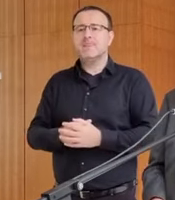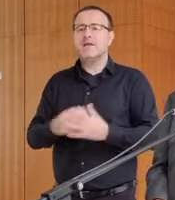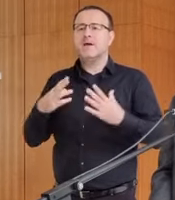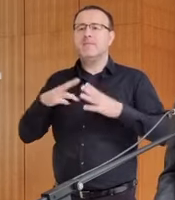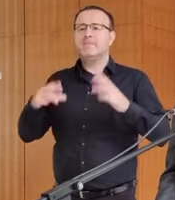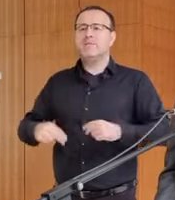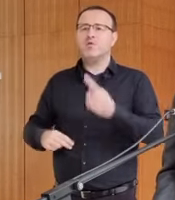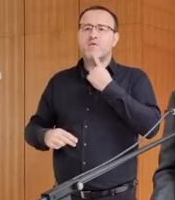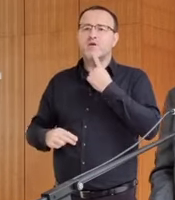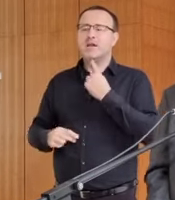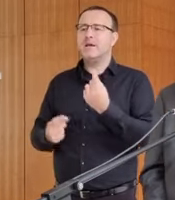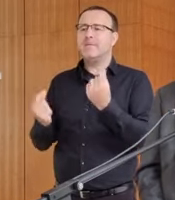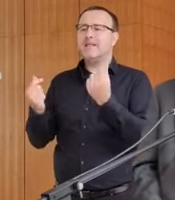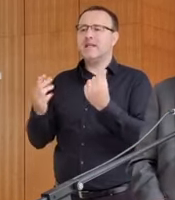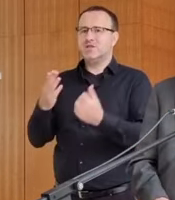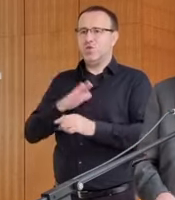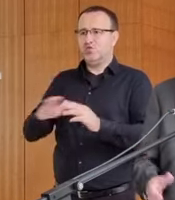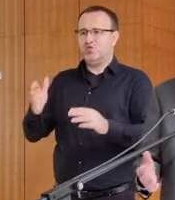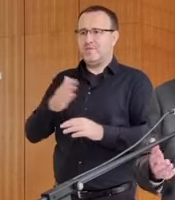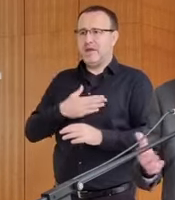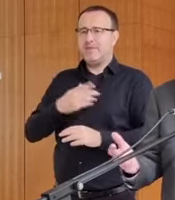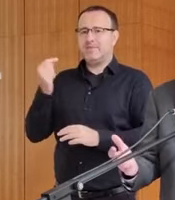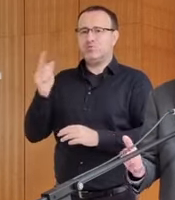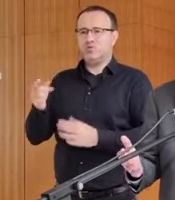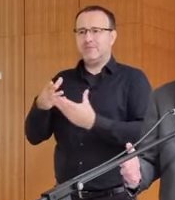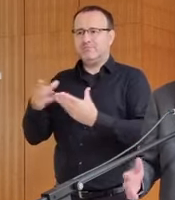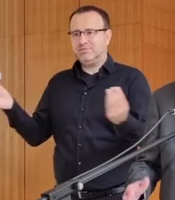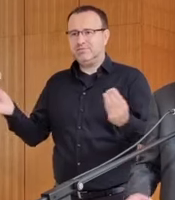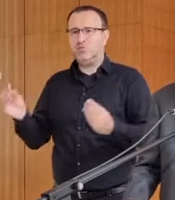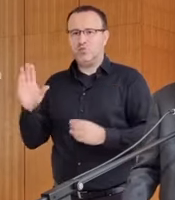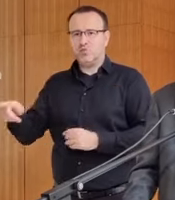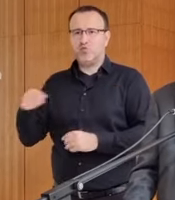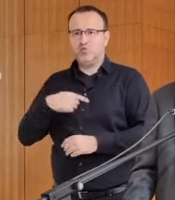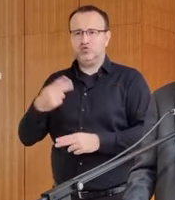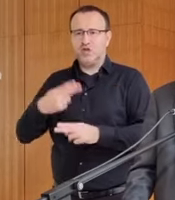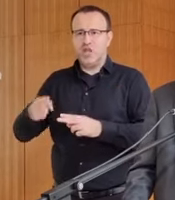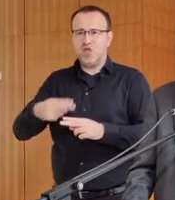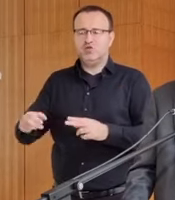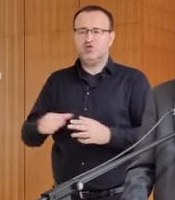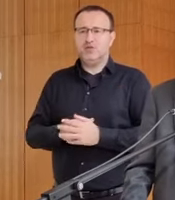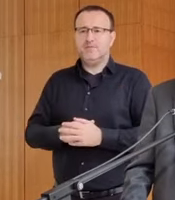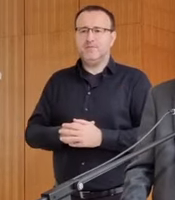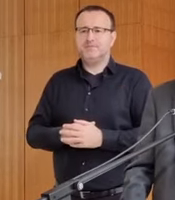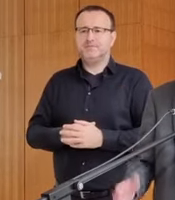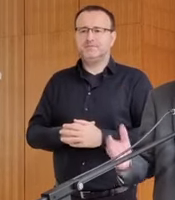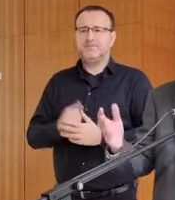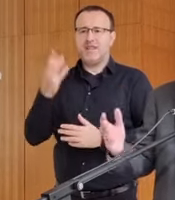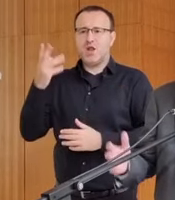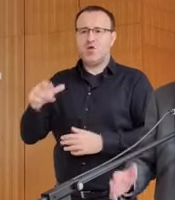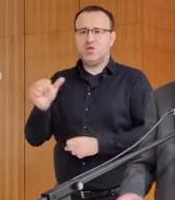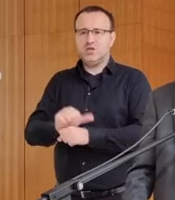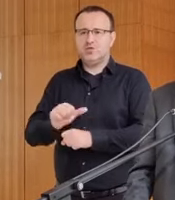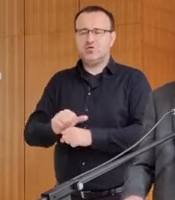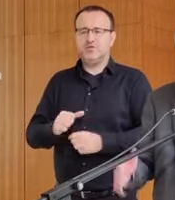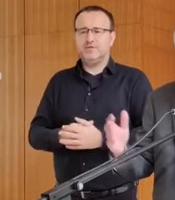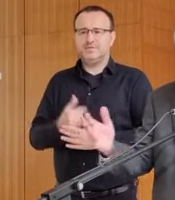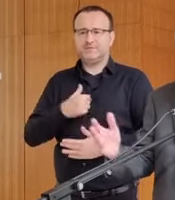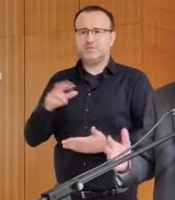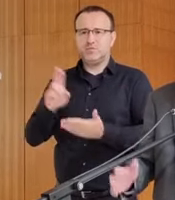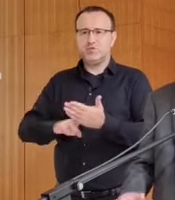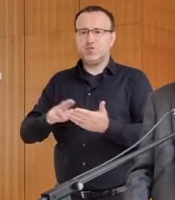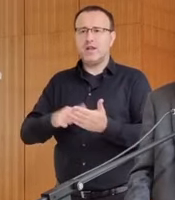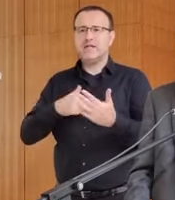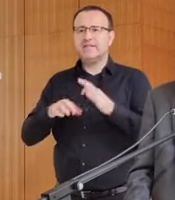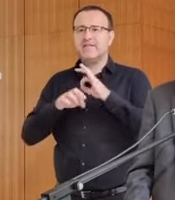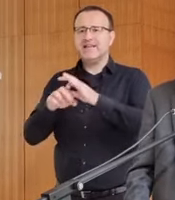prostriedky, ktoré už sú, tak tým sa už intenzívne zaoberáme vlastne celých tých niekoľko týždňov, čo sme v úrade. Ja som